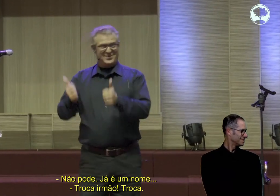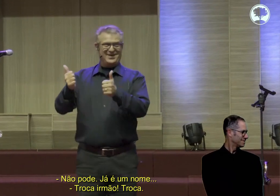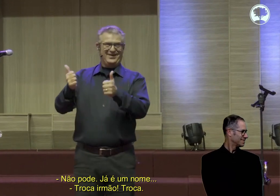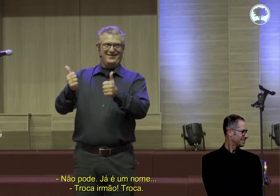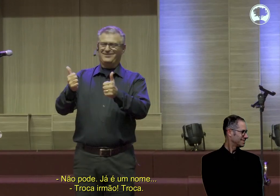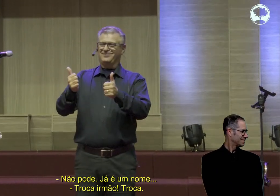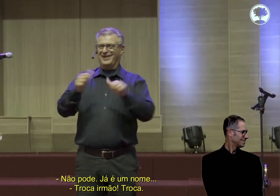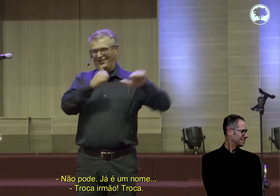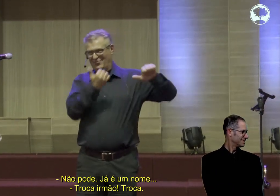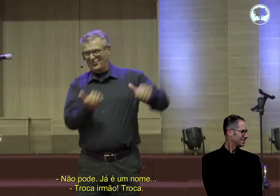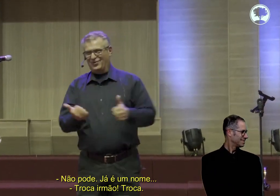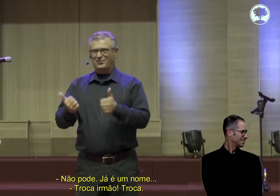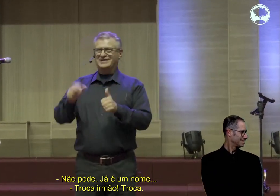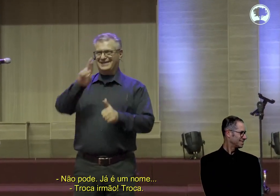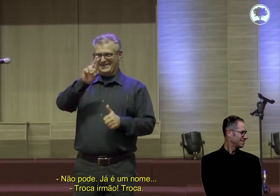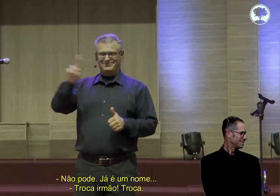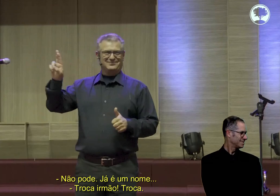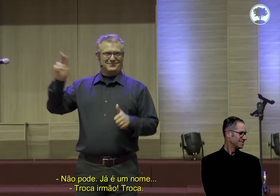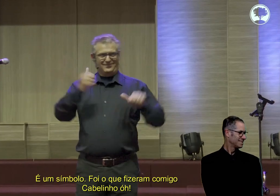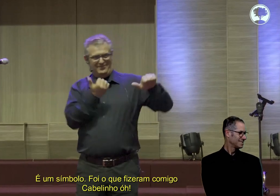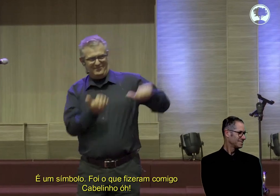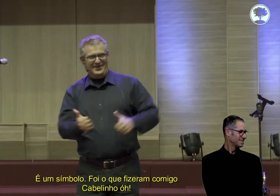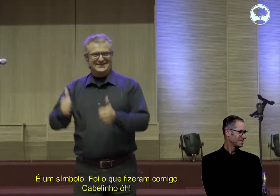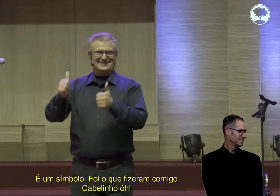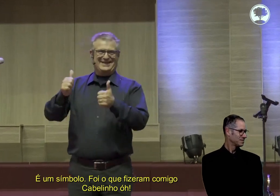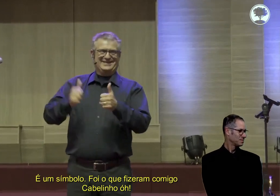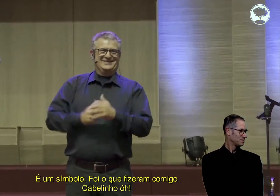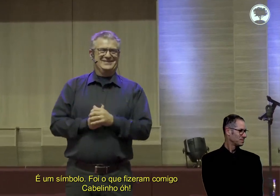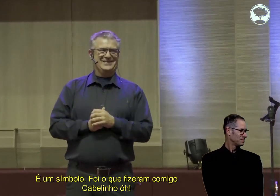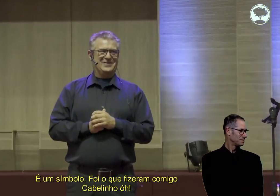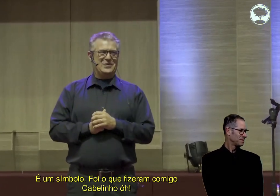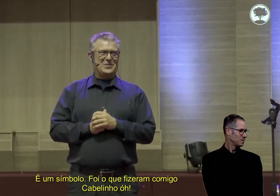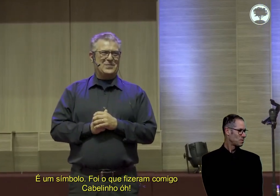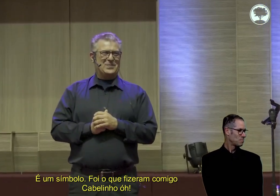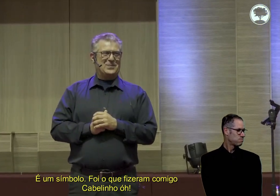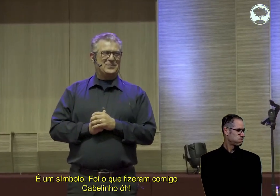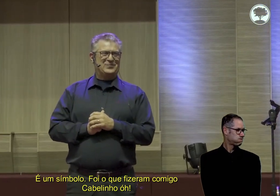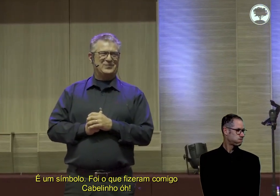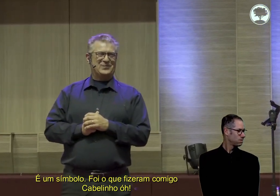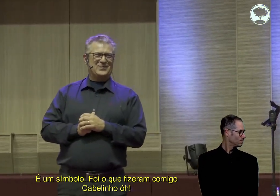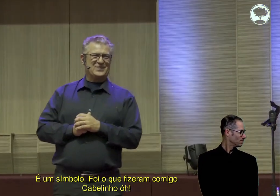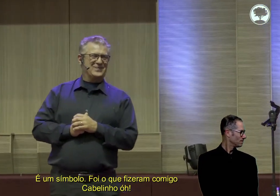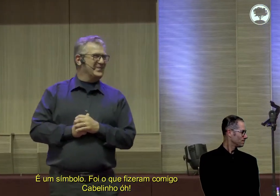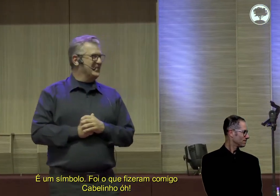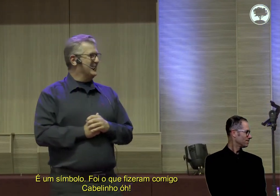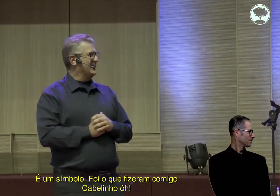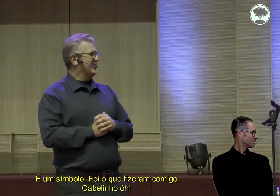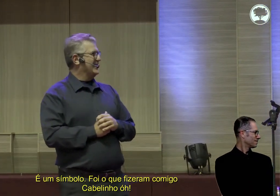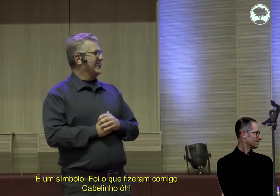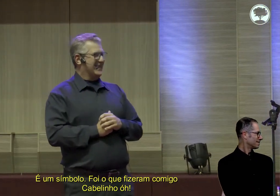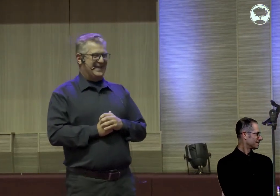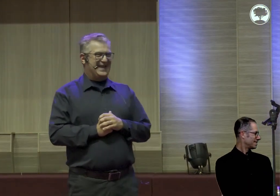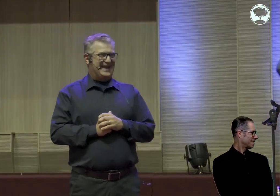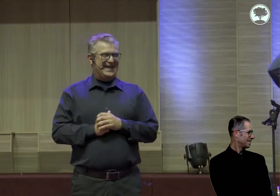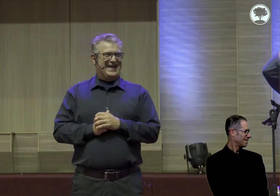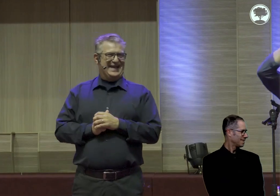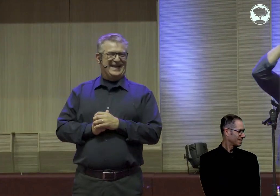um nome. O nome já está... É um símbolo, um símbolo. Feito eles fizeram comigo, cabelinho.